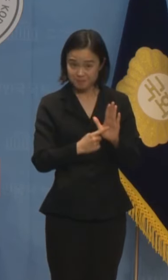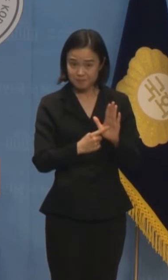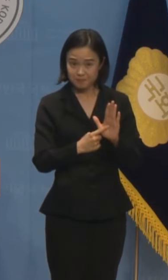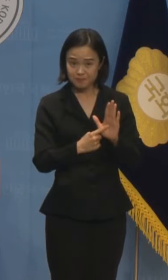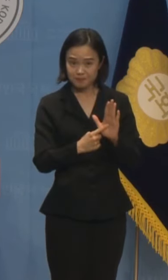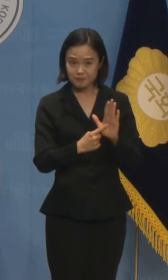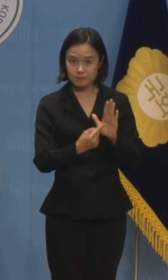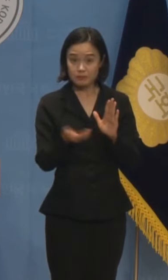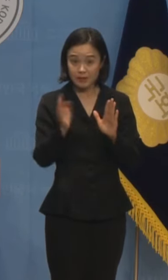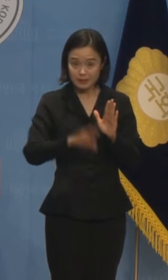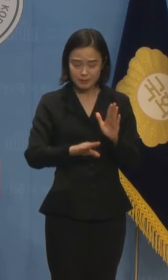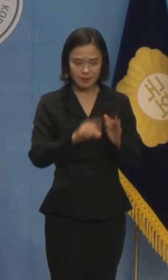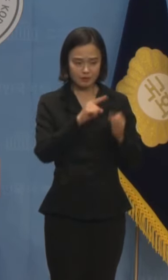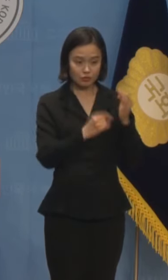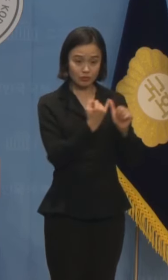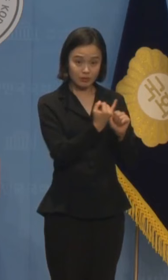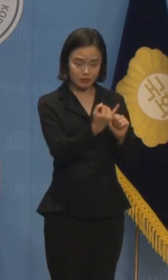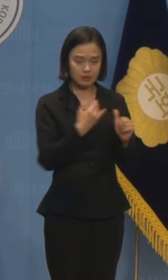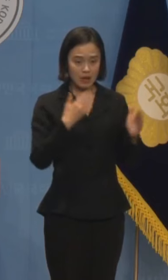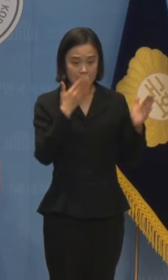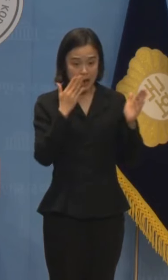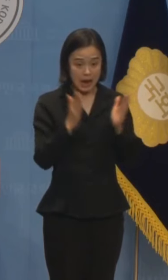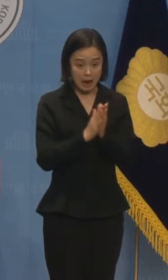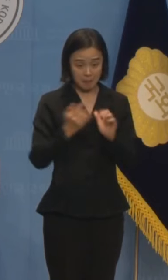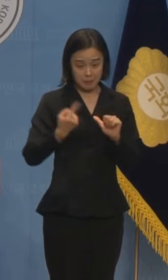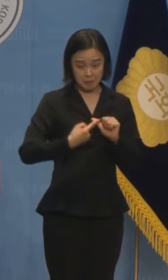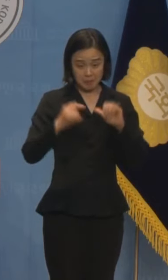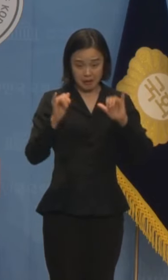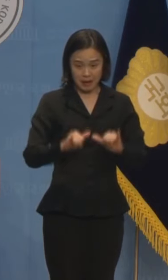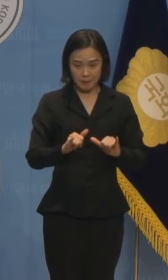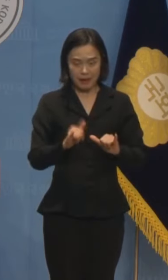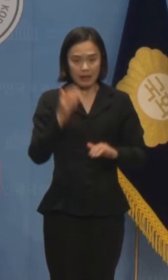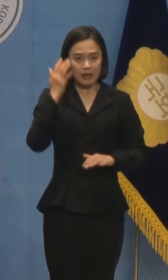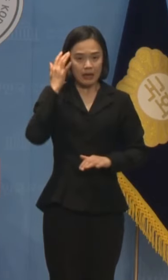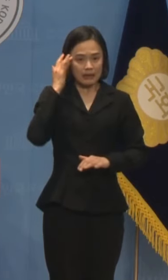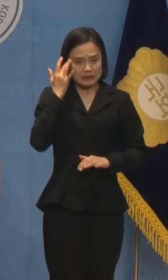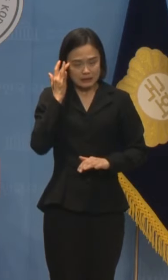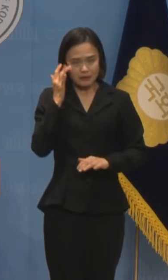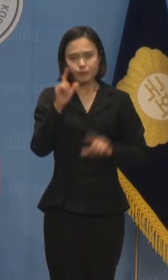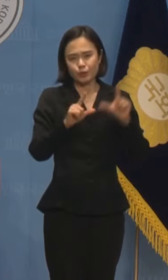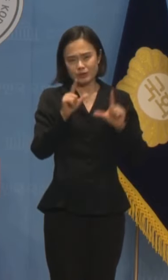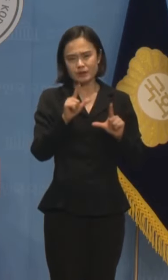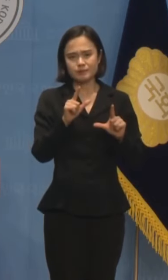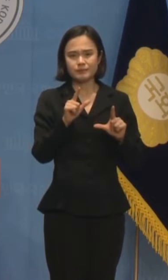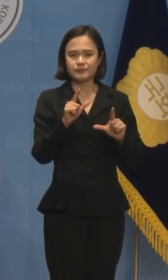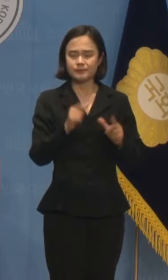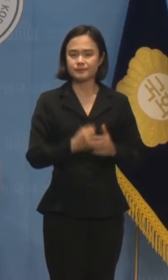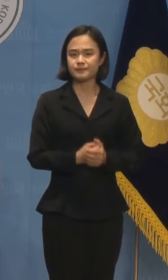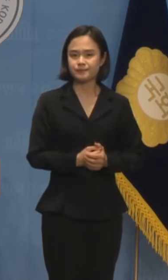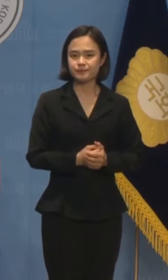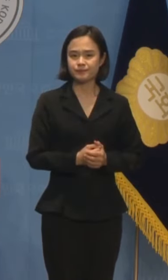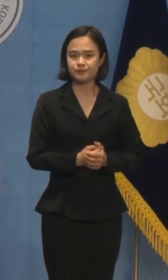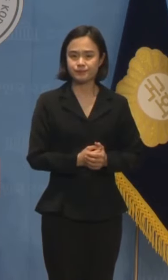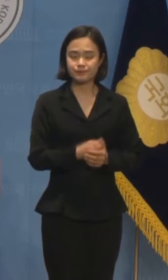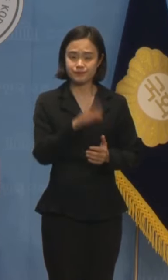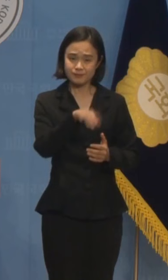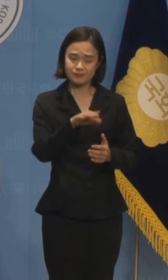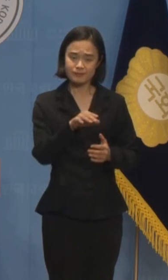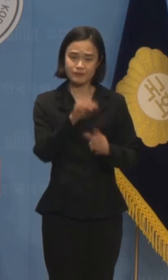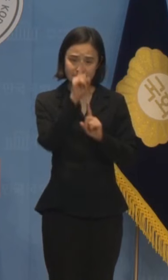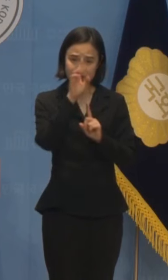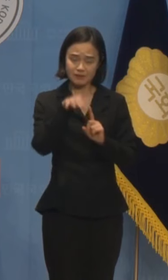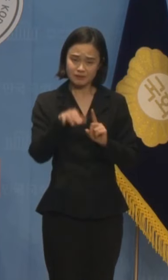상황이 참으로 난감해 보이긴 합니다. 이준석 의원이 살 길은 윤석열 김건희 대통령의